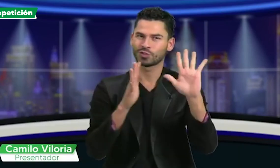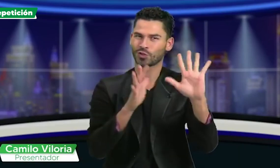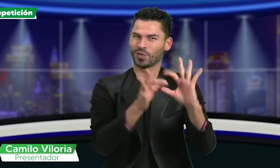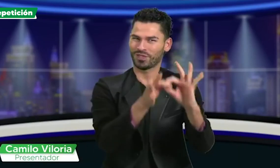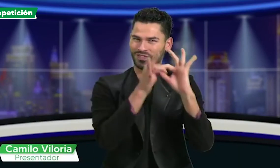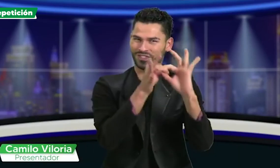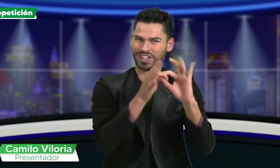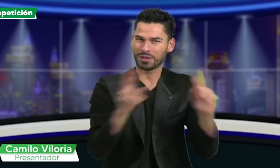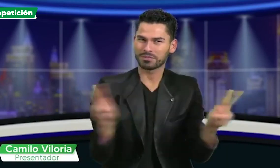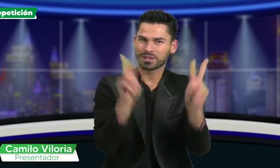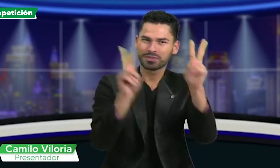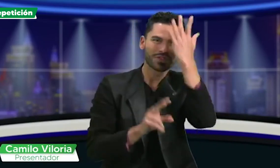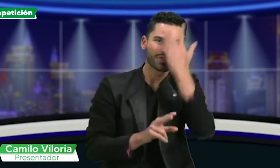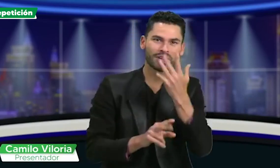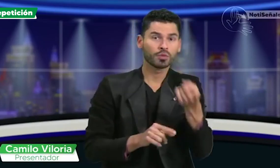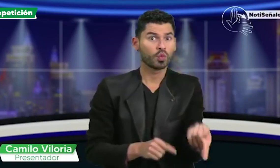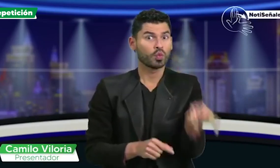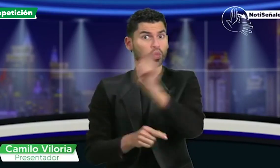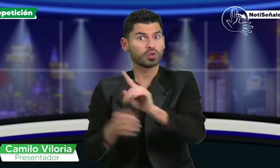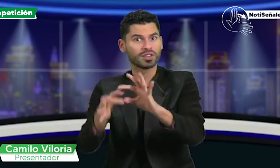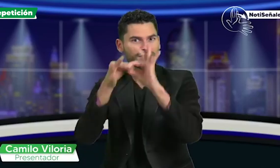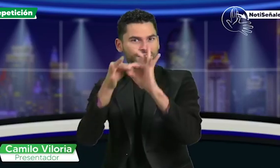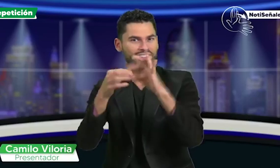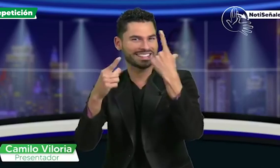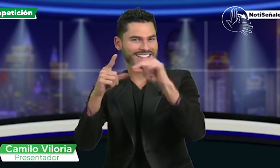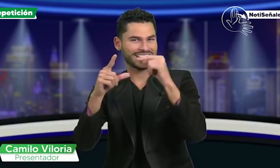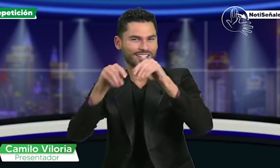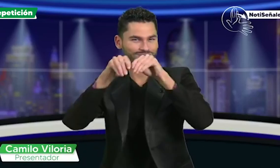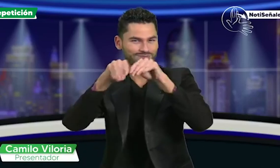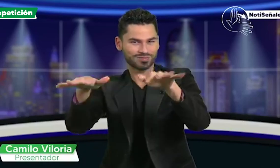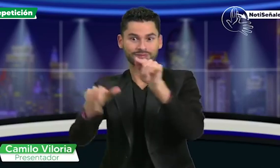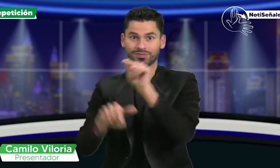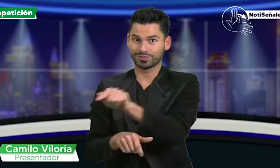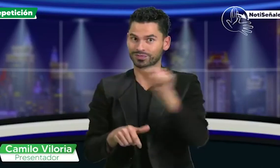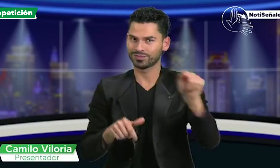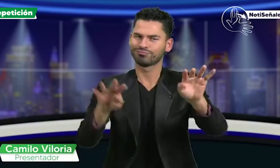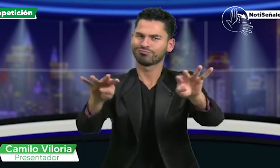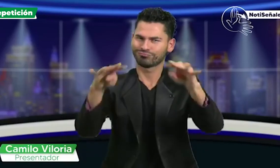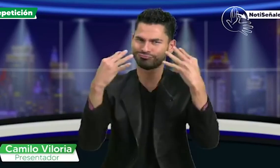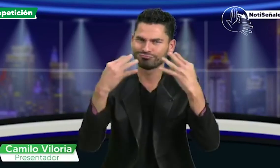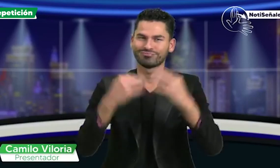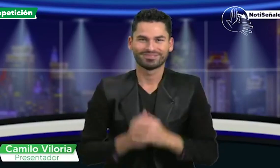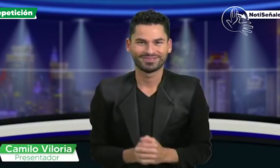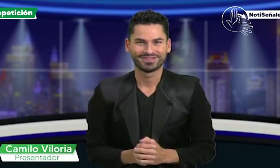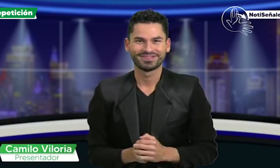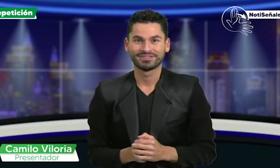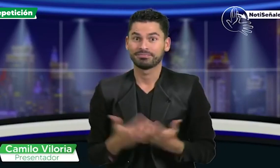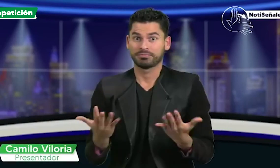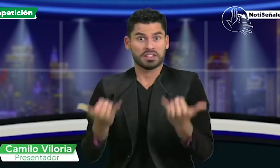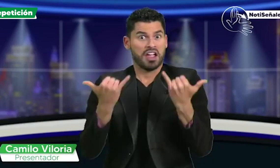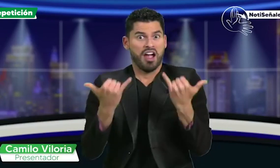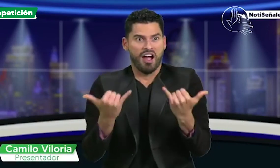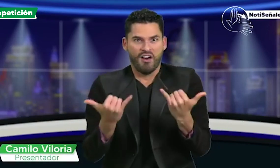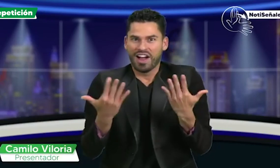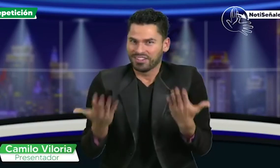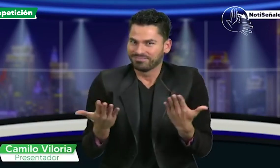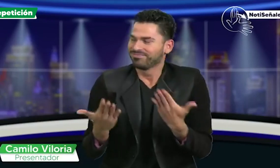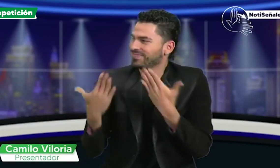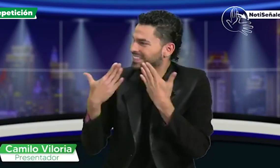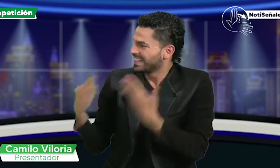a todas las personas que se conectan a través de Facebook Live de FENASCOL y Señal en Vivo de FENASCOL Digital. Ahora